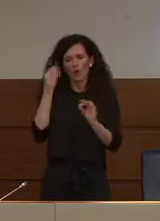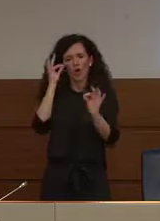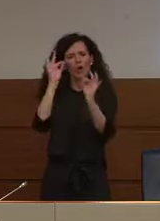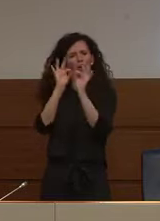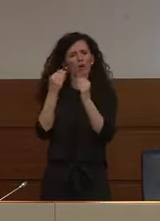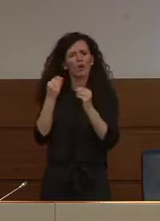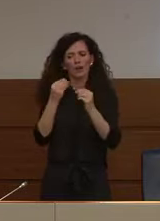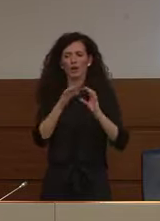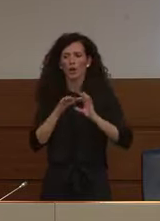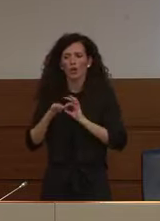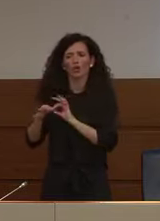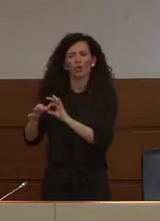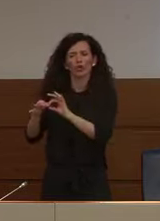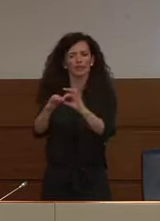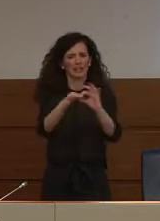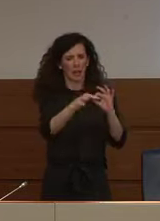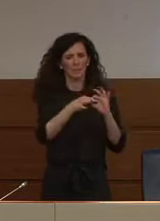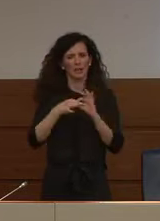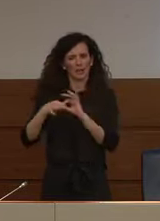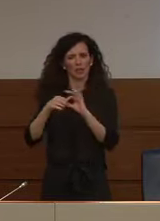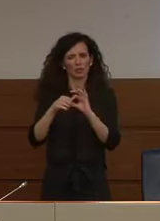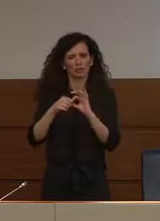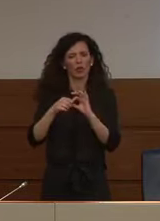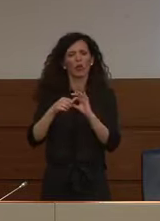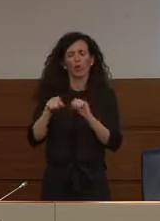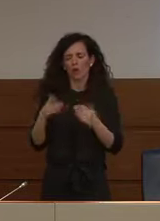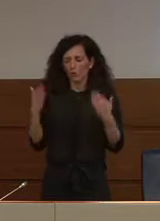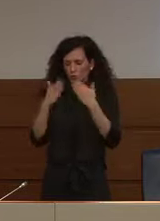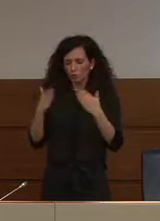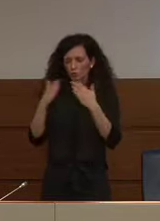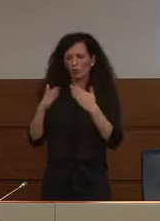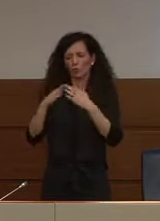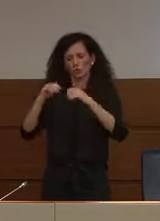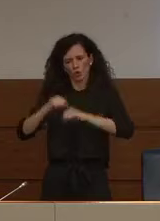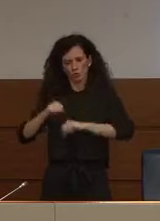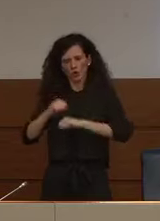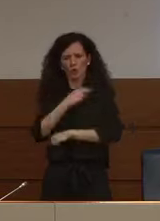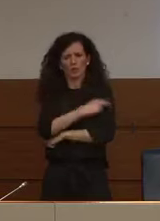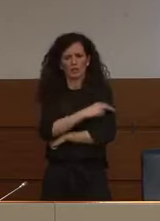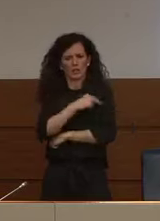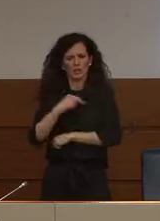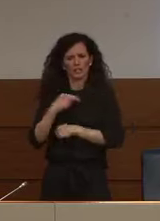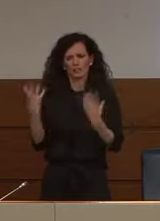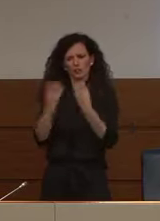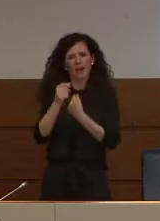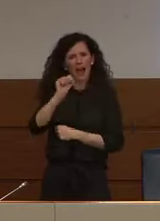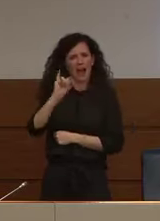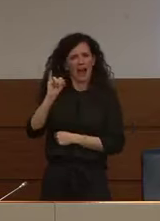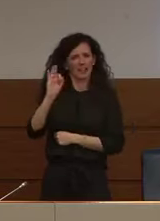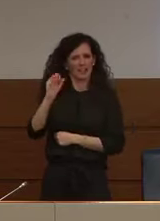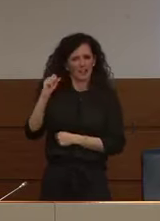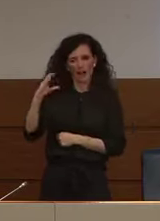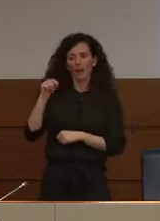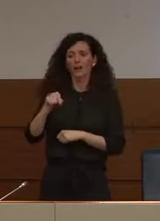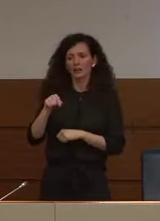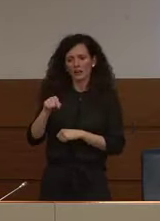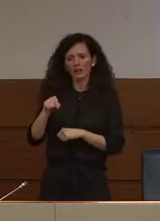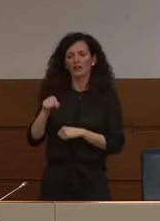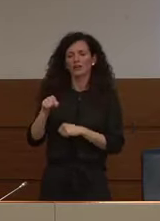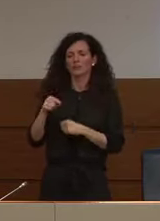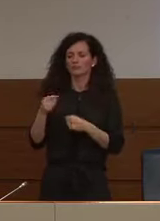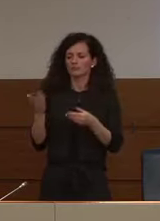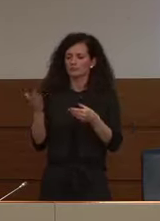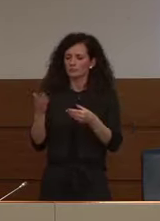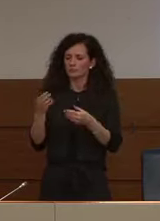coordinamento della conduzione di questi studi clinici ma anche nella raccolta dei